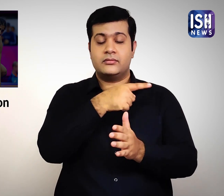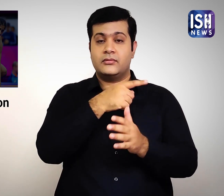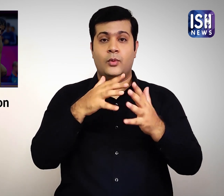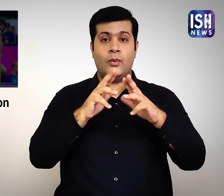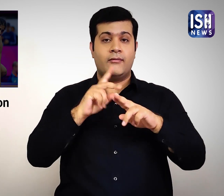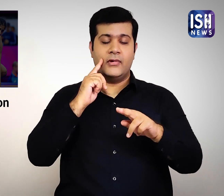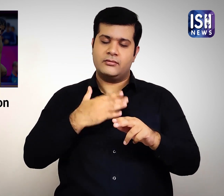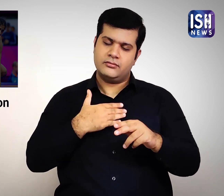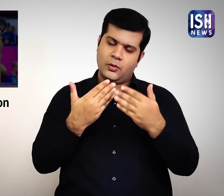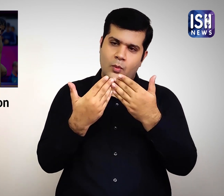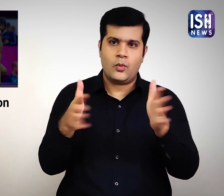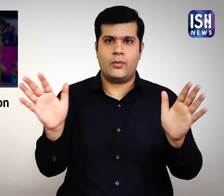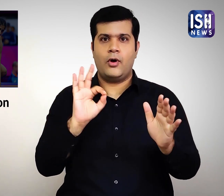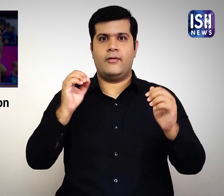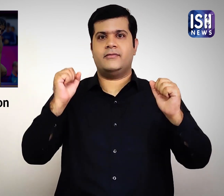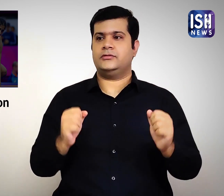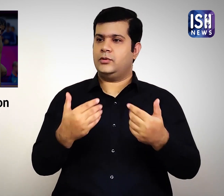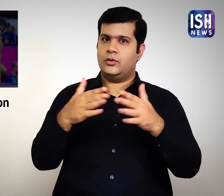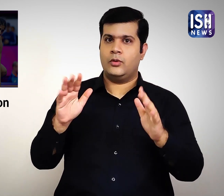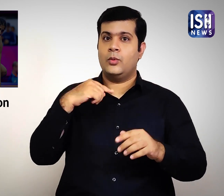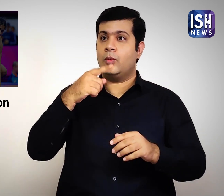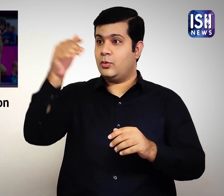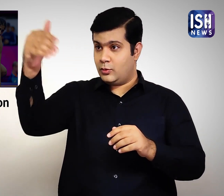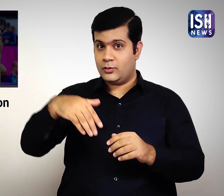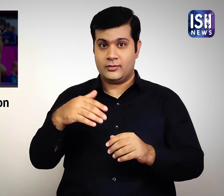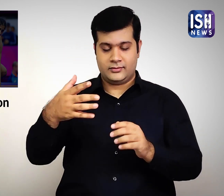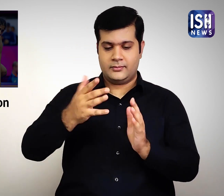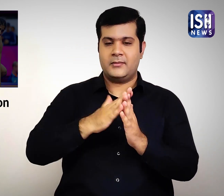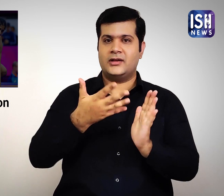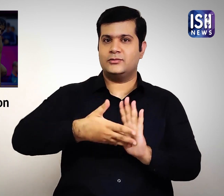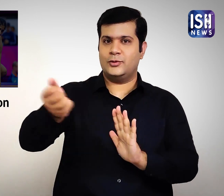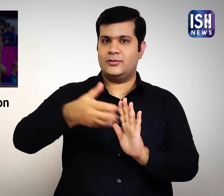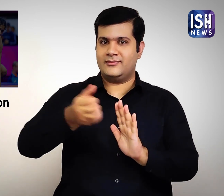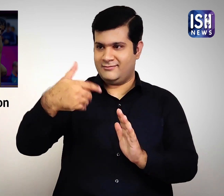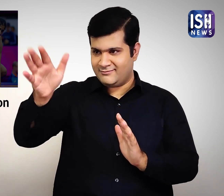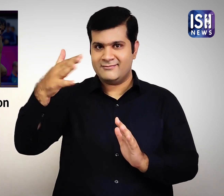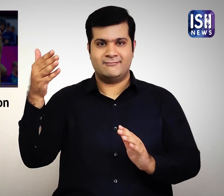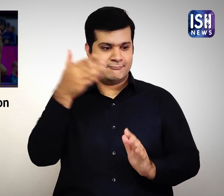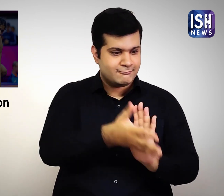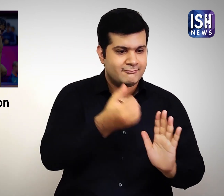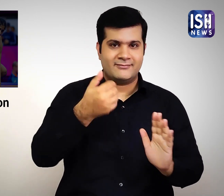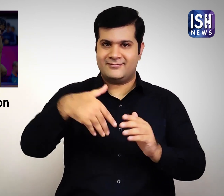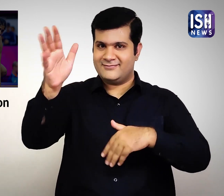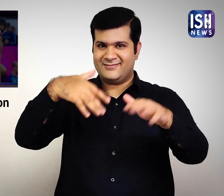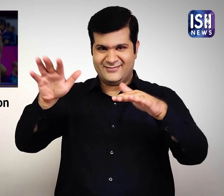रविवार को छुट्टी थी। WFI ने अपना कार्याल एक खुला रखा ताकि खिलाडी अपने पास्पोर्ट ले जा